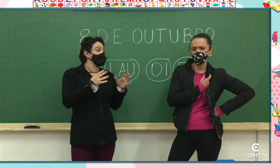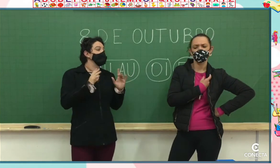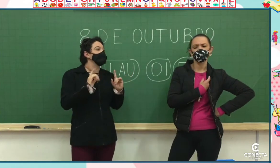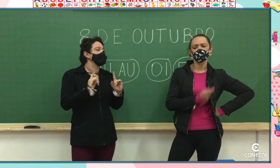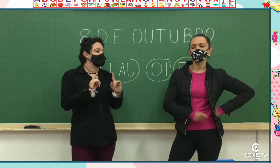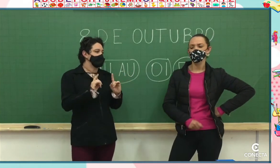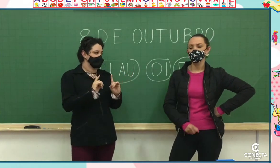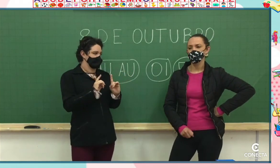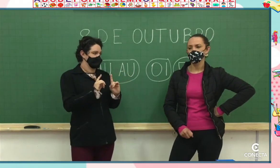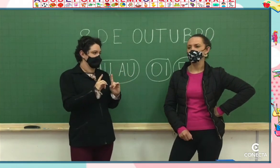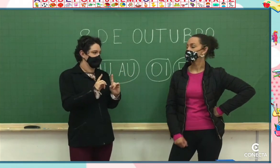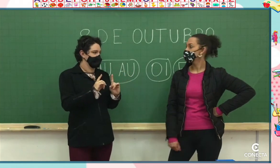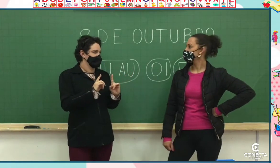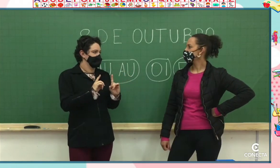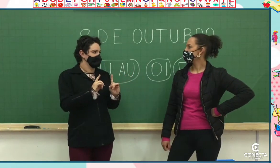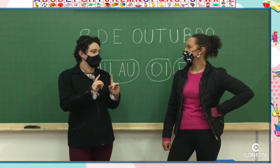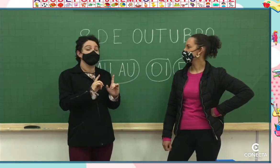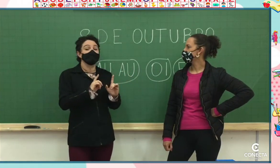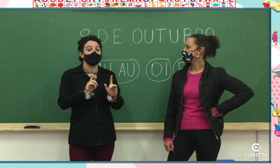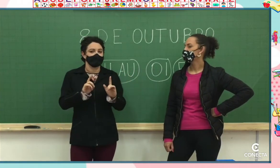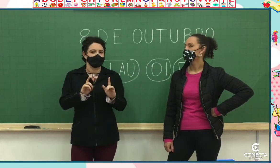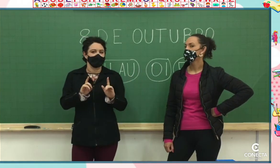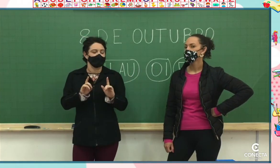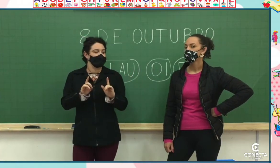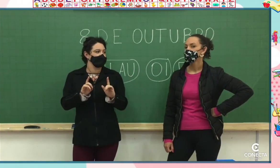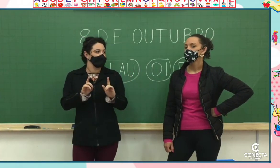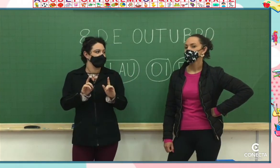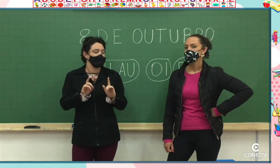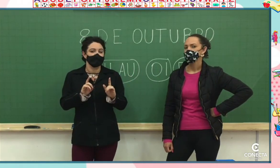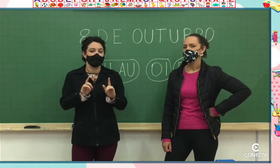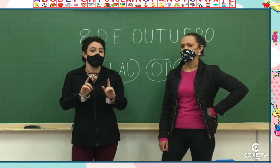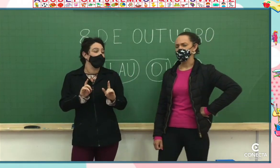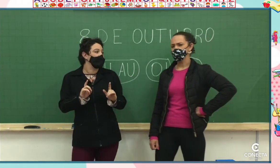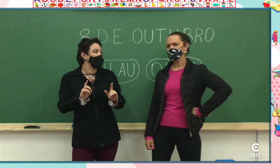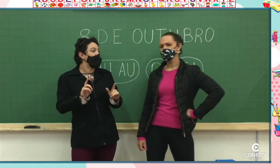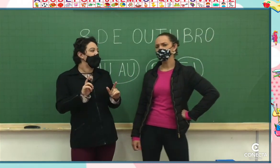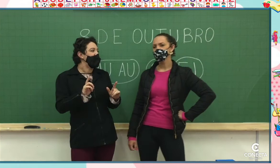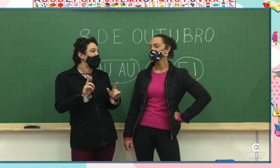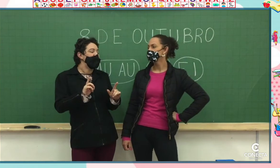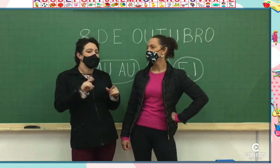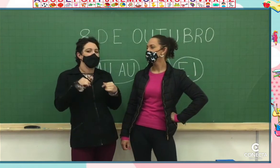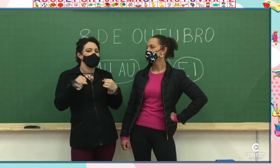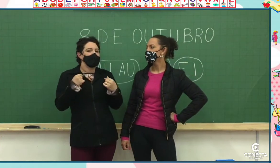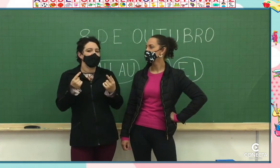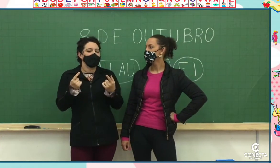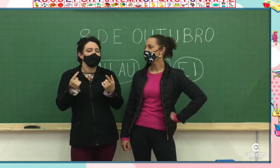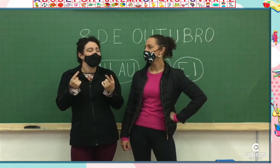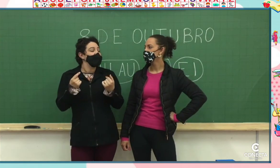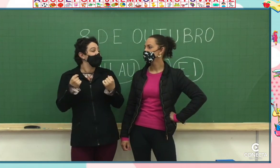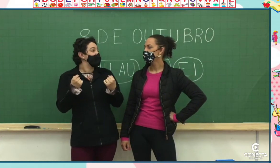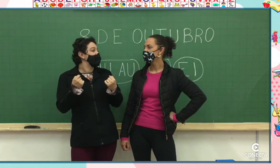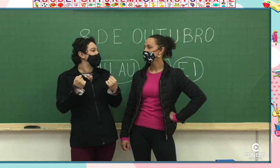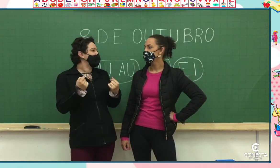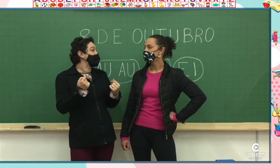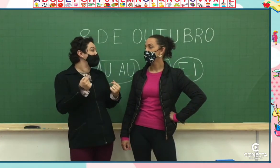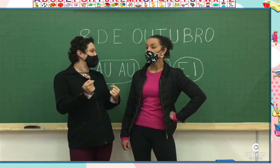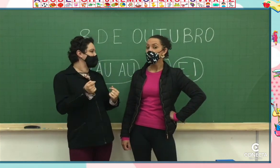Nós. Nós vamos construir. Construir. Construir. O nós vamos fazer? Uma mini